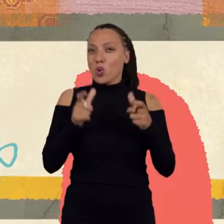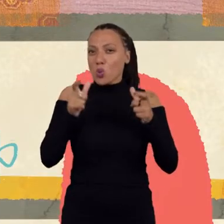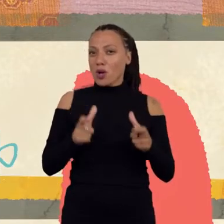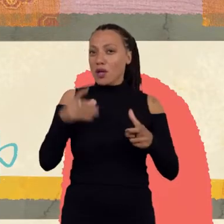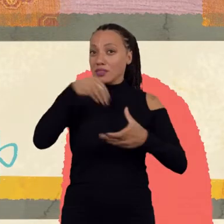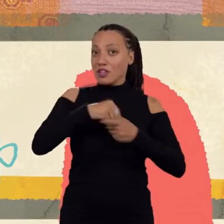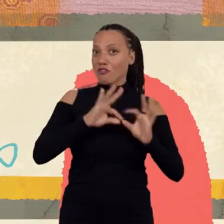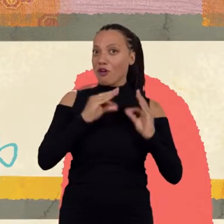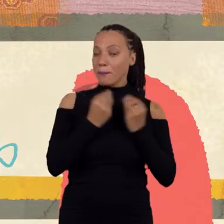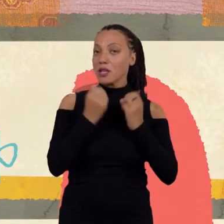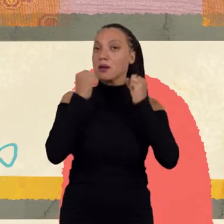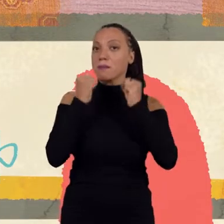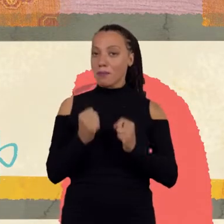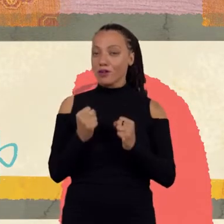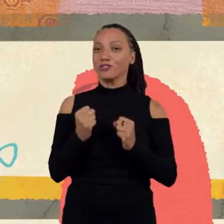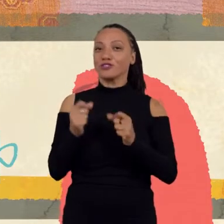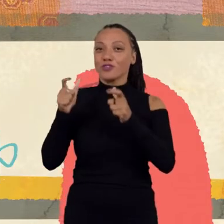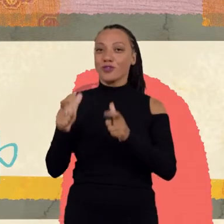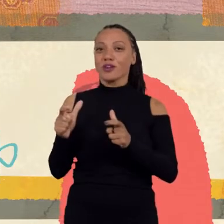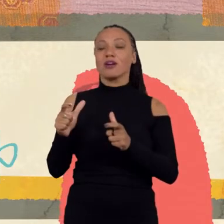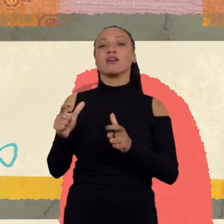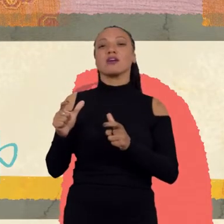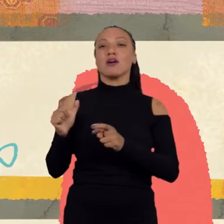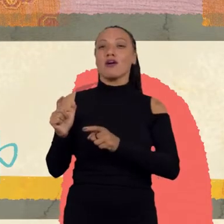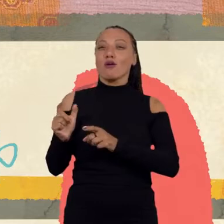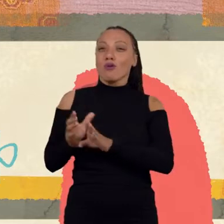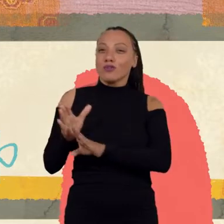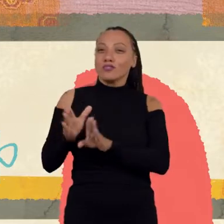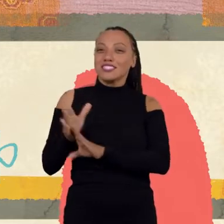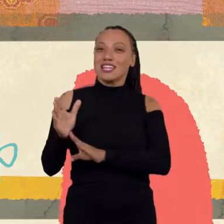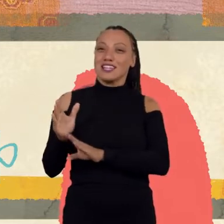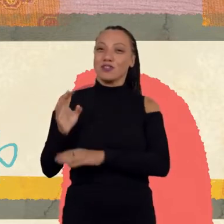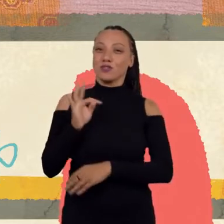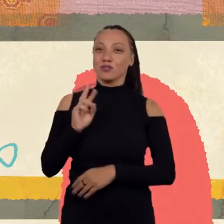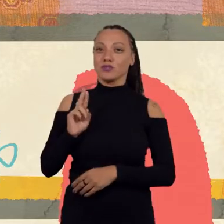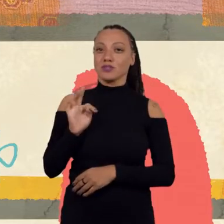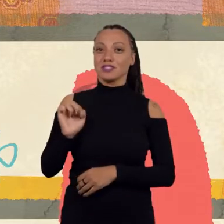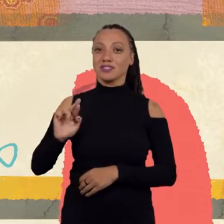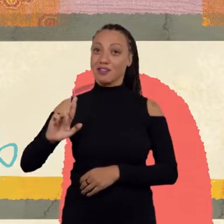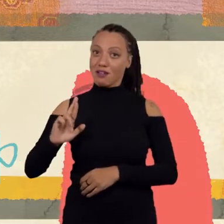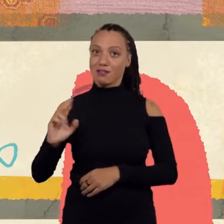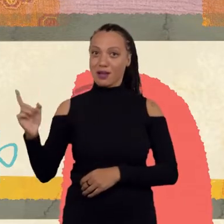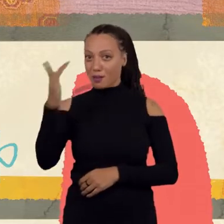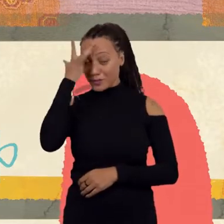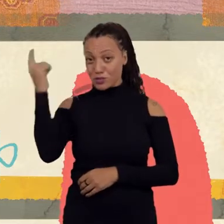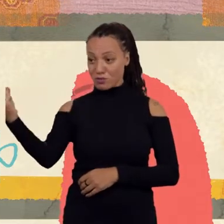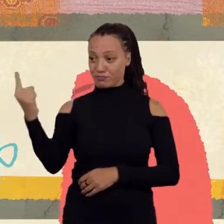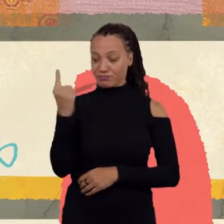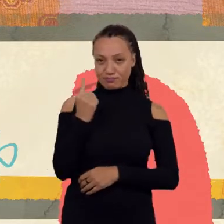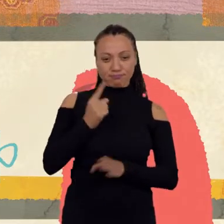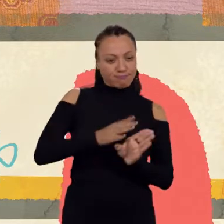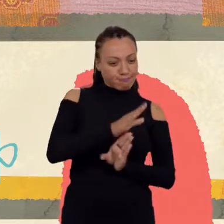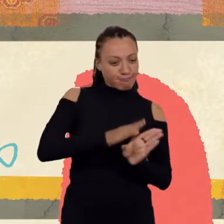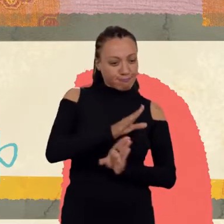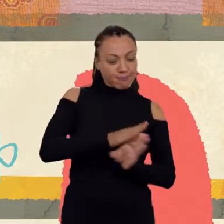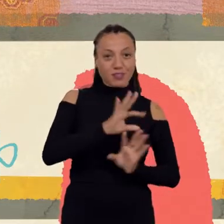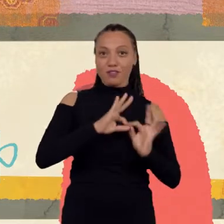pode contar com a ajuda do Conselho Tutelar. Ele vai lá, vai conversar com a família e vai dar os encaminhamentos necessários. E é bom também sempre